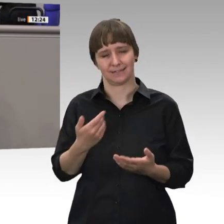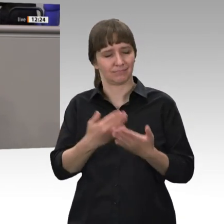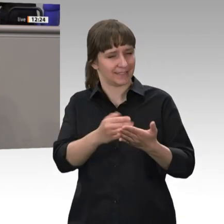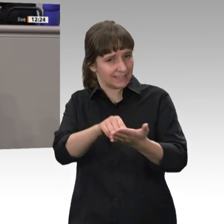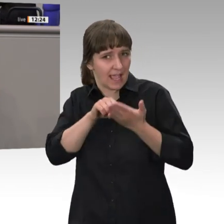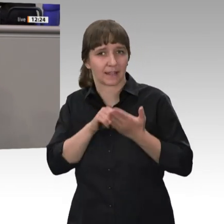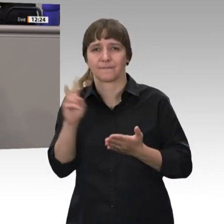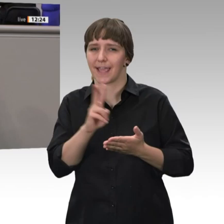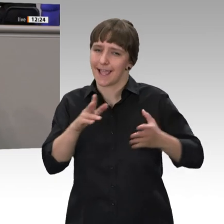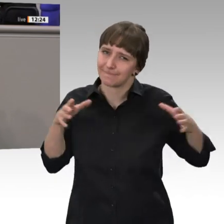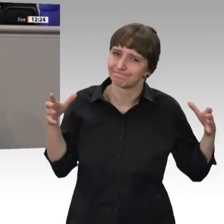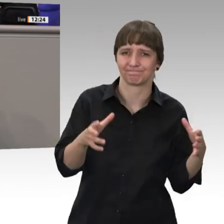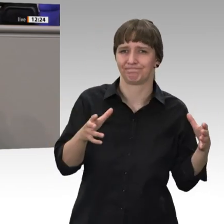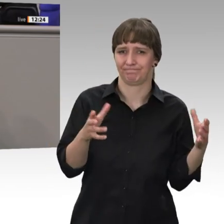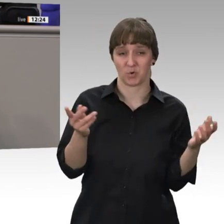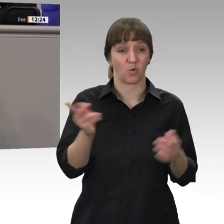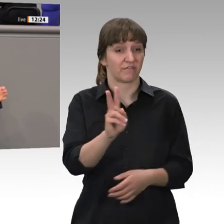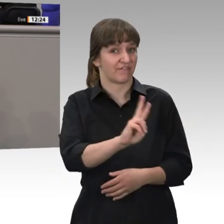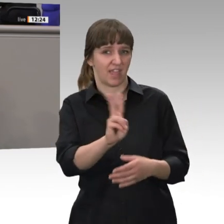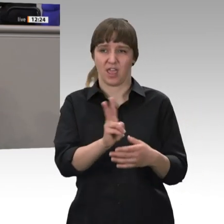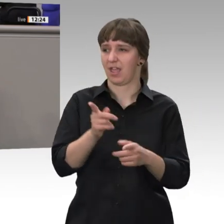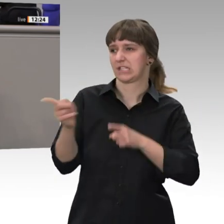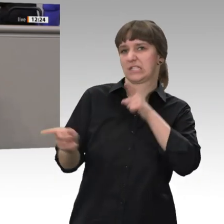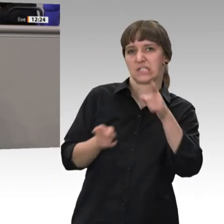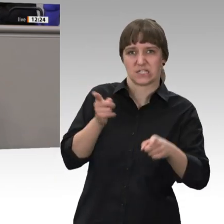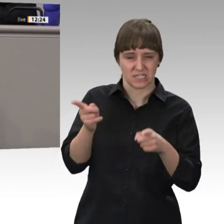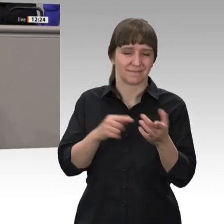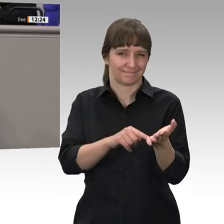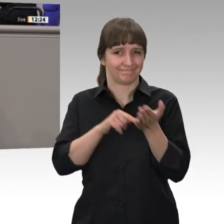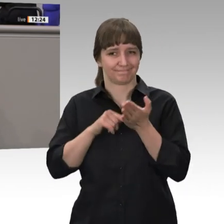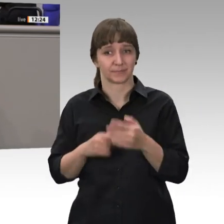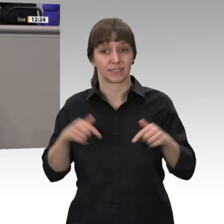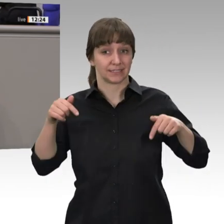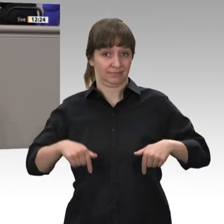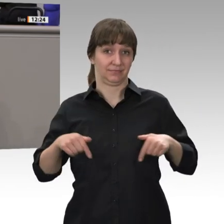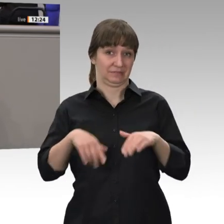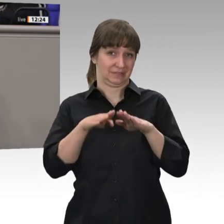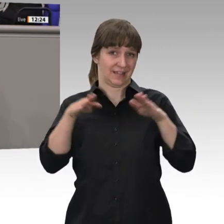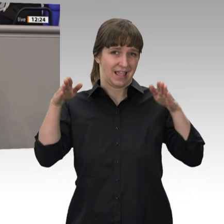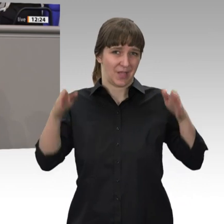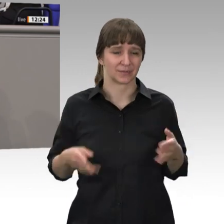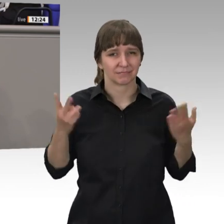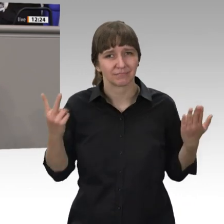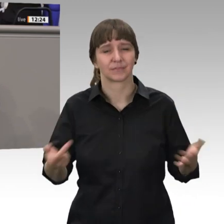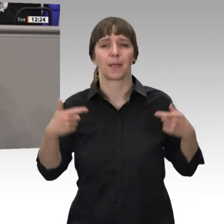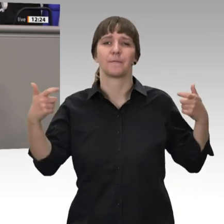Es vergeht kaum ein Tag, an dem nicht auch hier in diesem Hohen Haus Paketboten, Pflegekräfte und die Kassiererinnen im